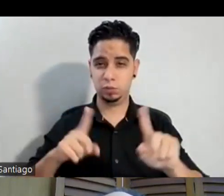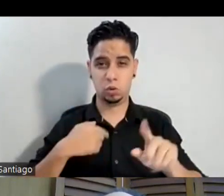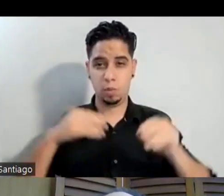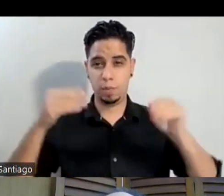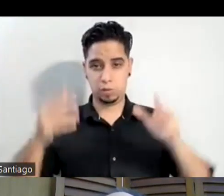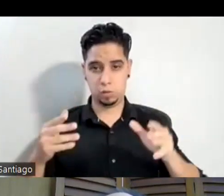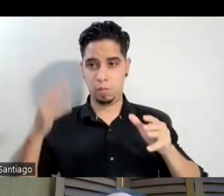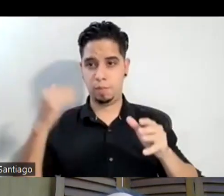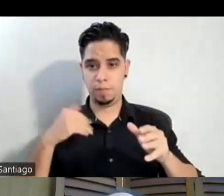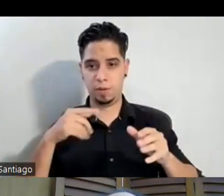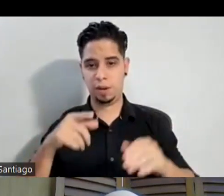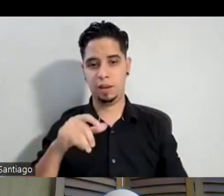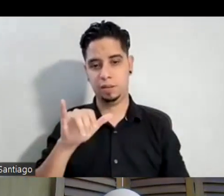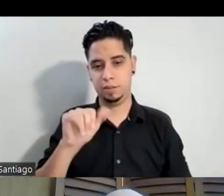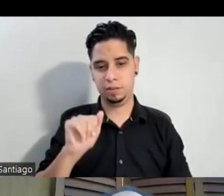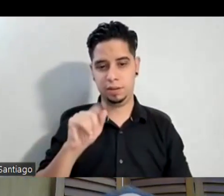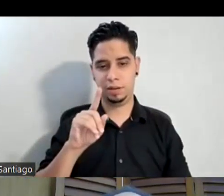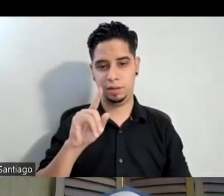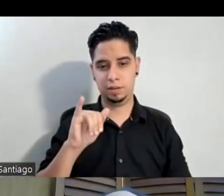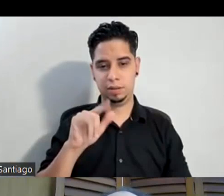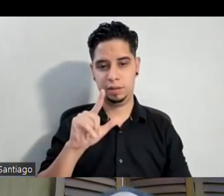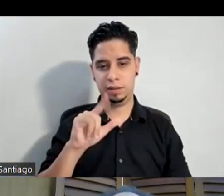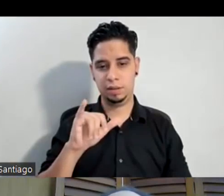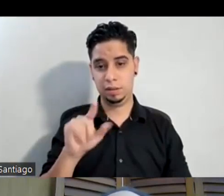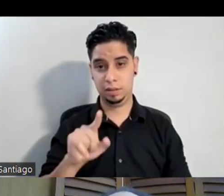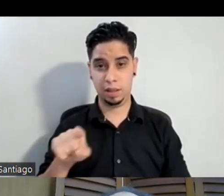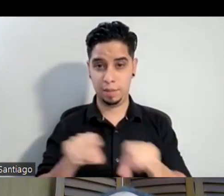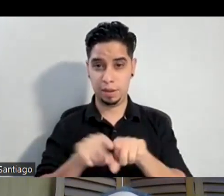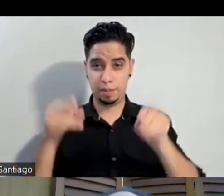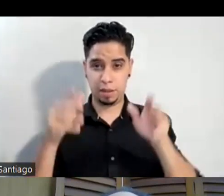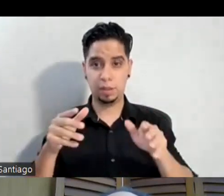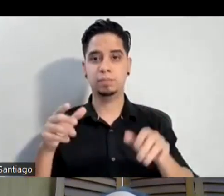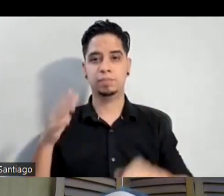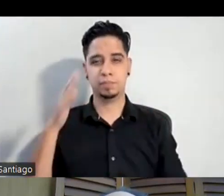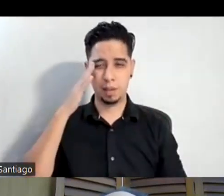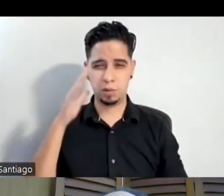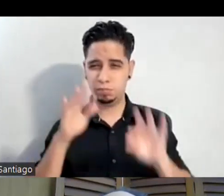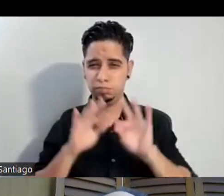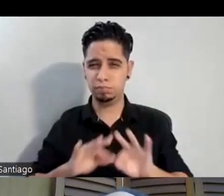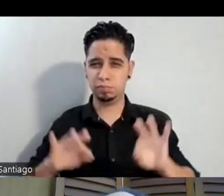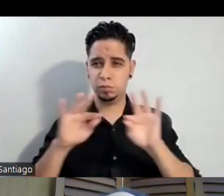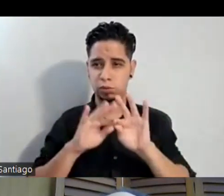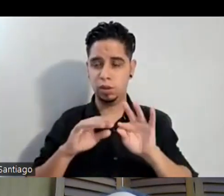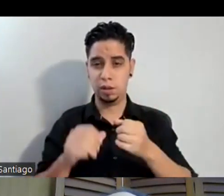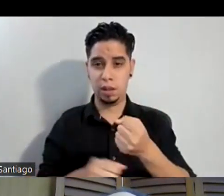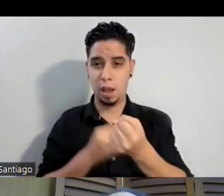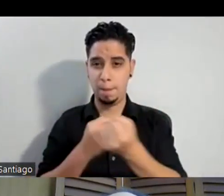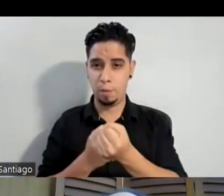Adelita es maestra vamos a hablar sabemos lo importante que es el apoyo de los padres en